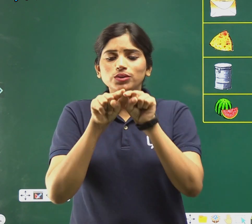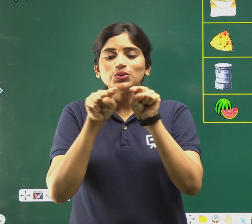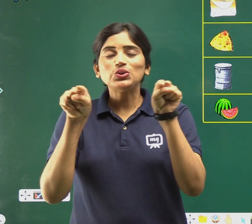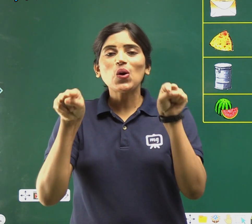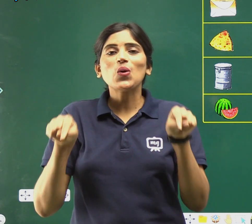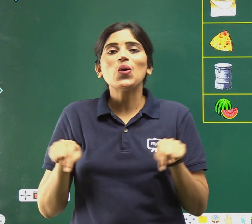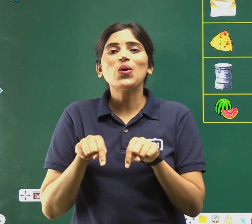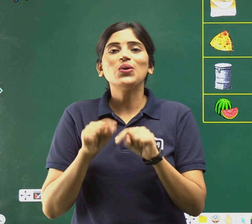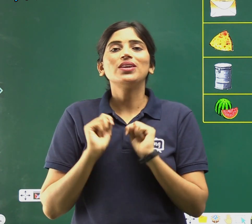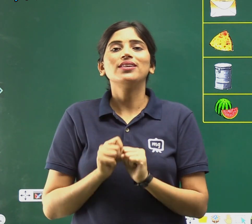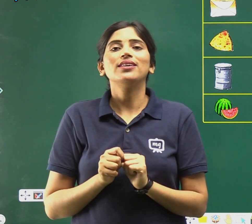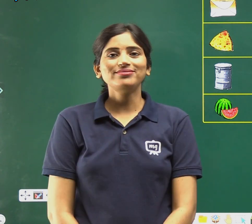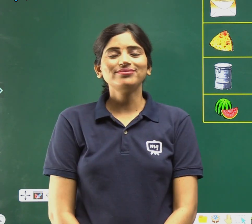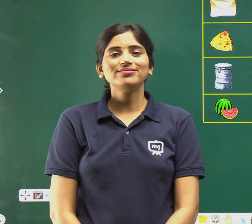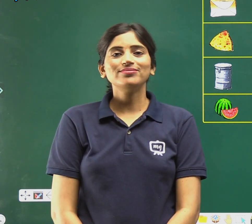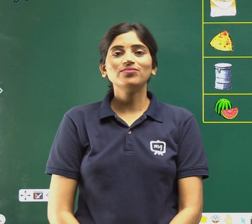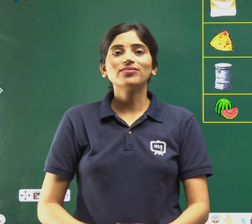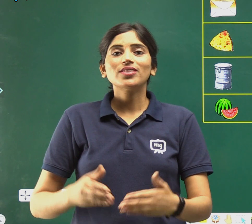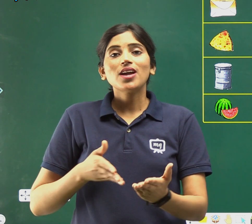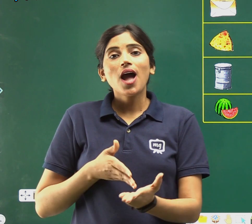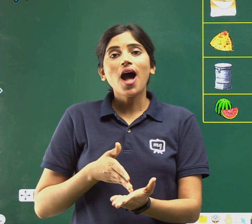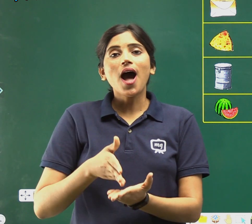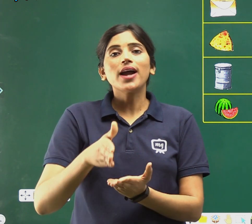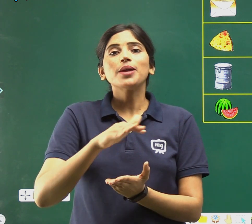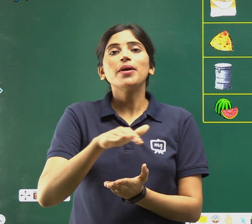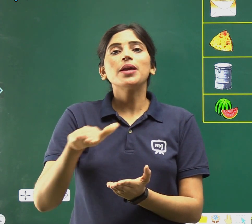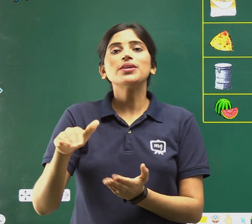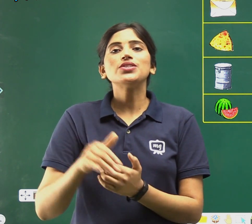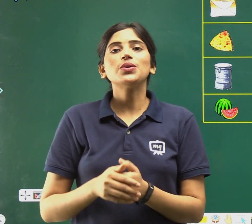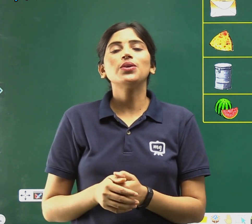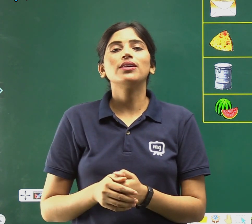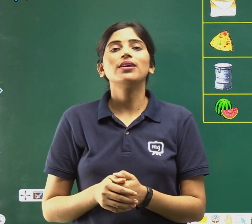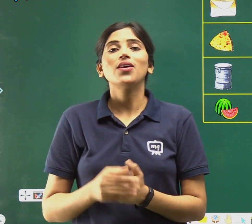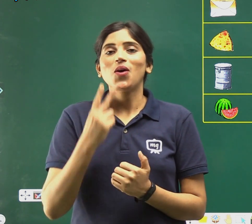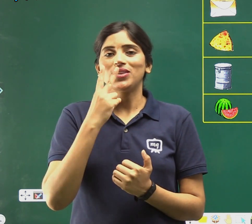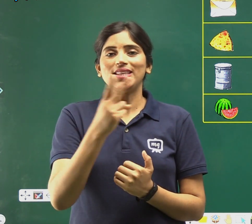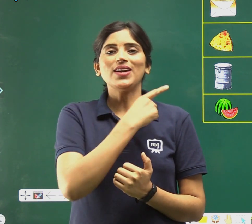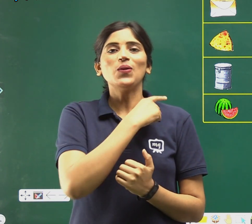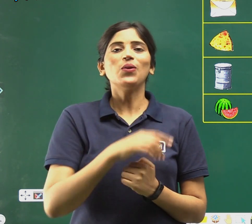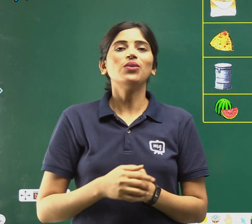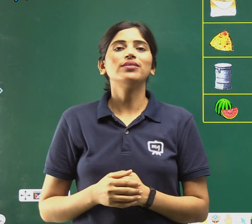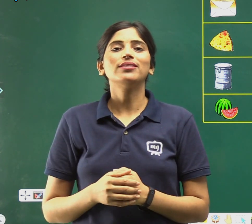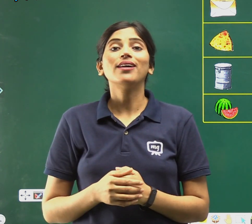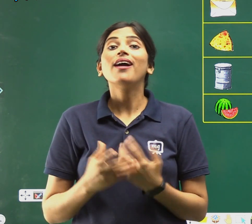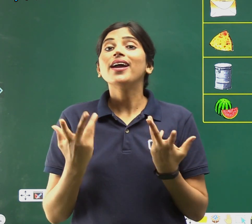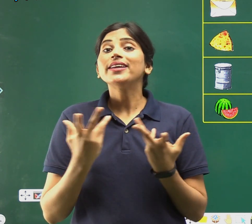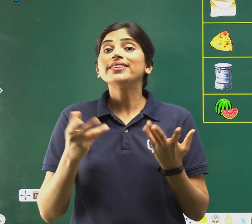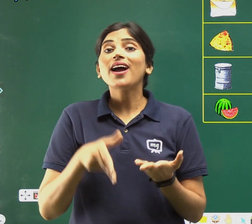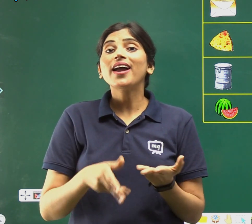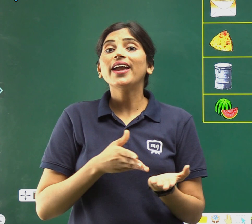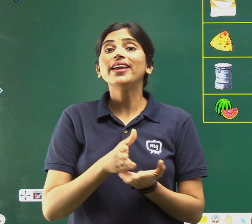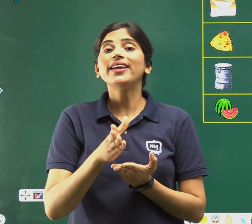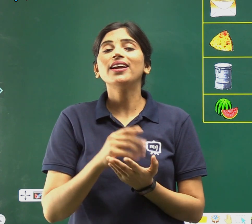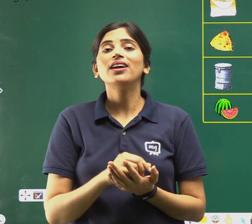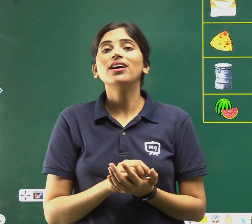चोकोर, आगे बढ़ो बच्चों, देखो, क्या है ये?